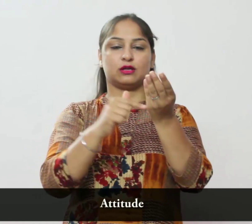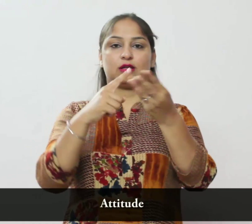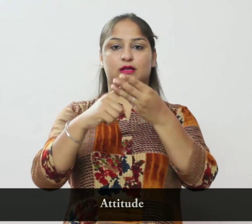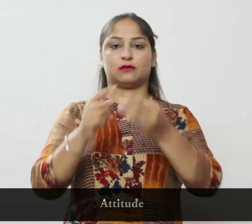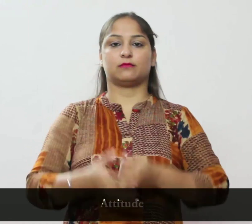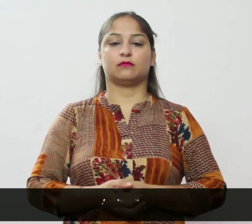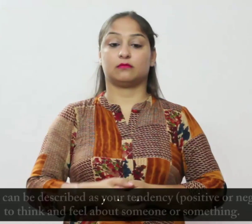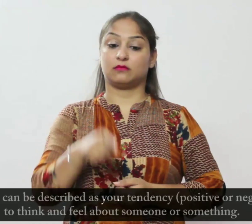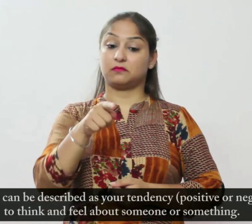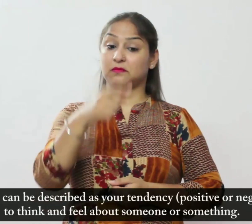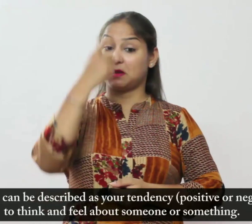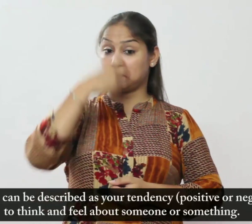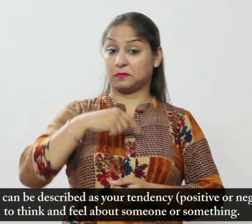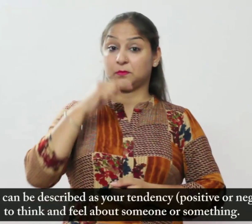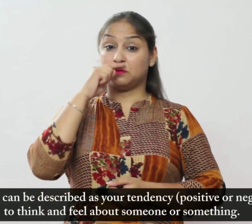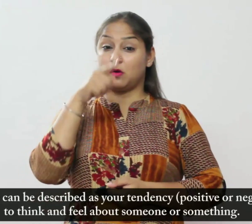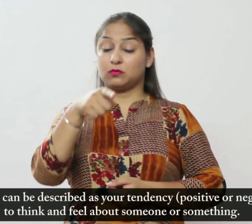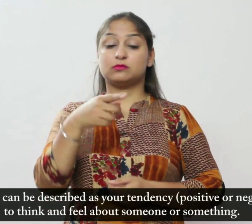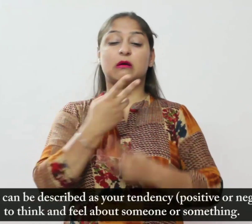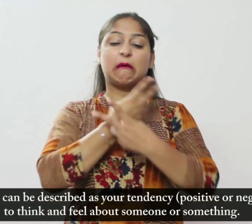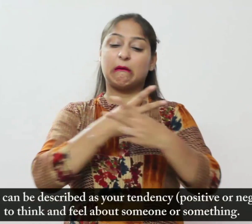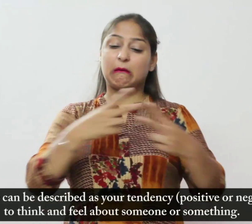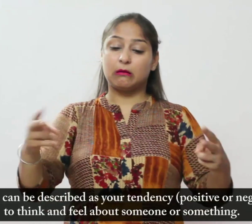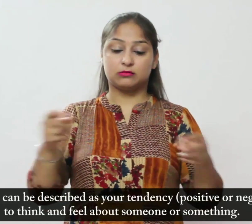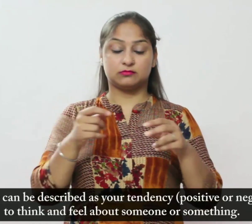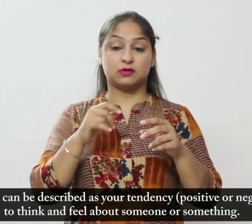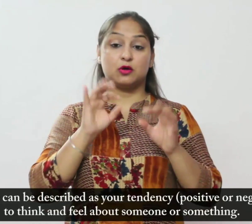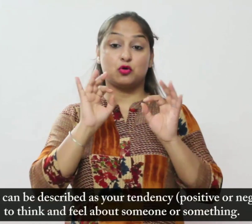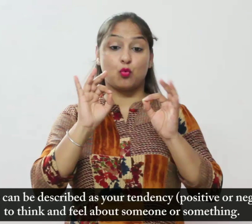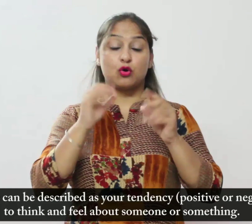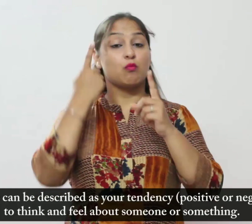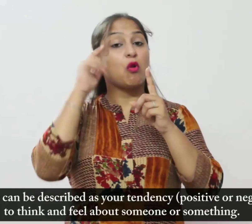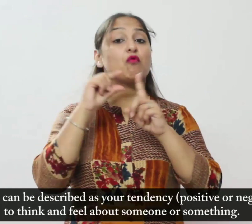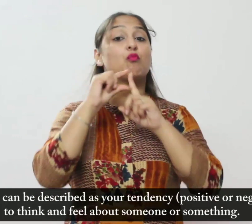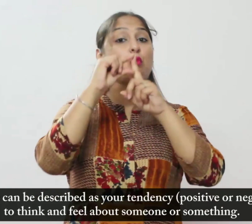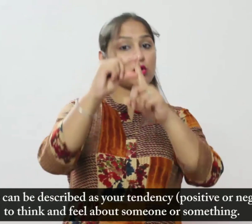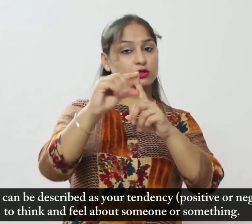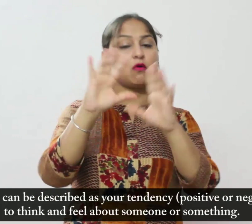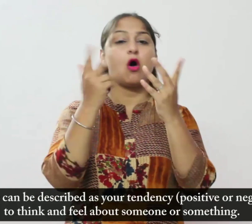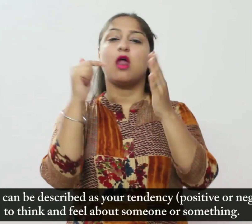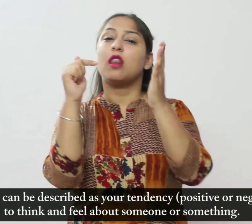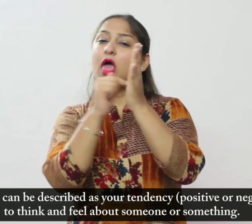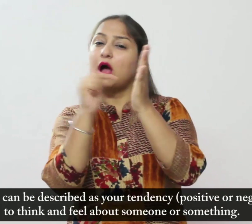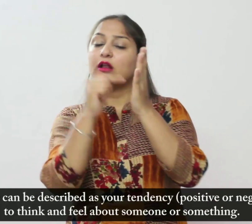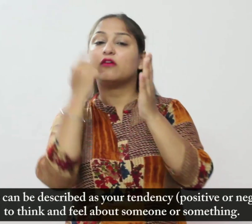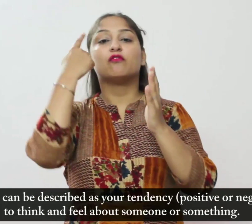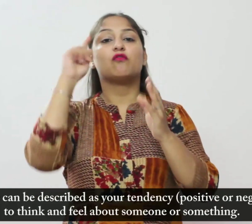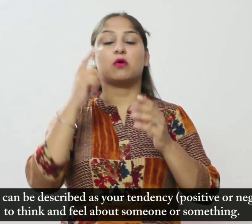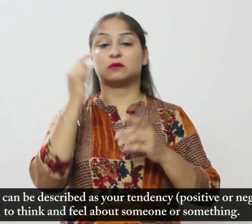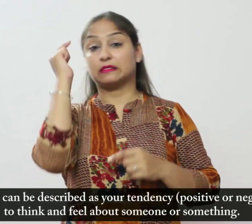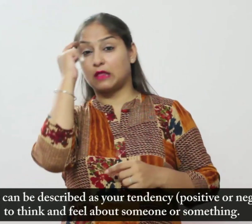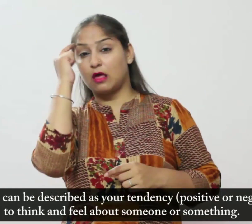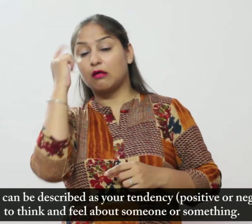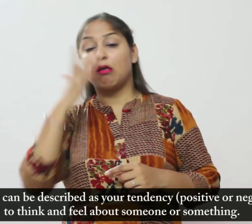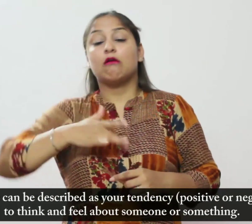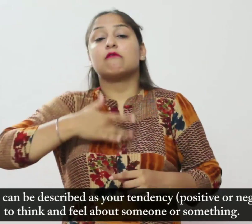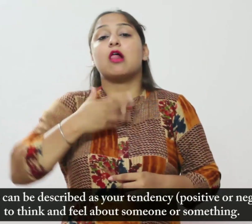किसी चीज के बारे में सोचने और महसूस करने के लिए द्रिष्टी कौन को अपनी प्रवरती